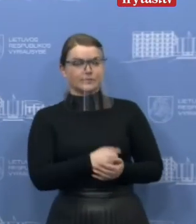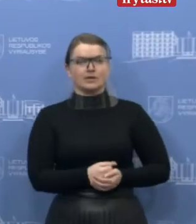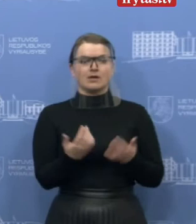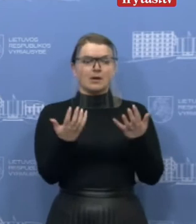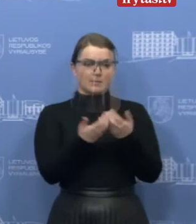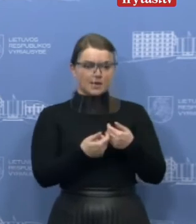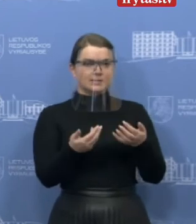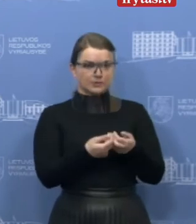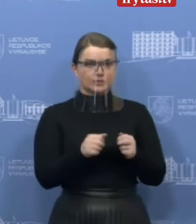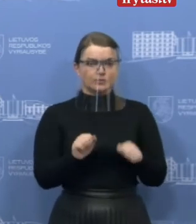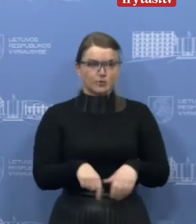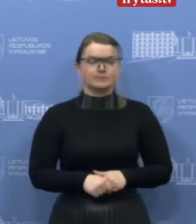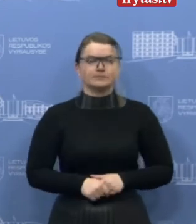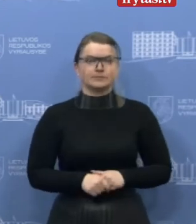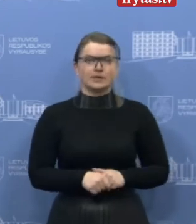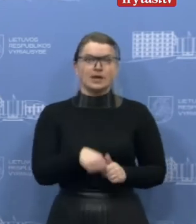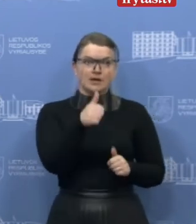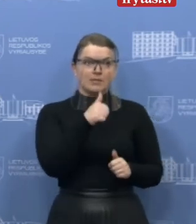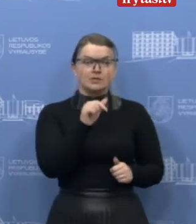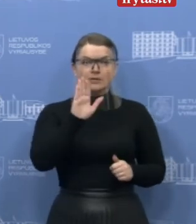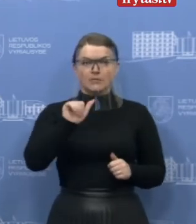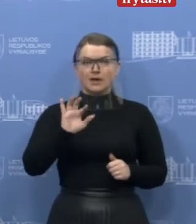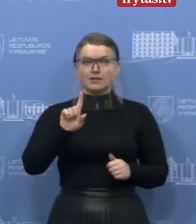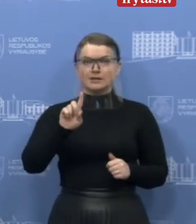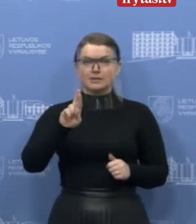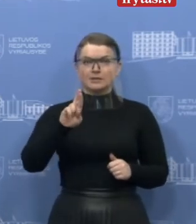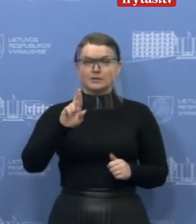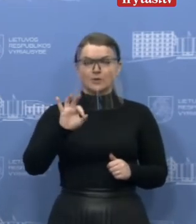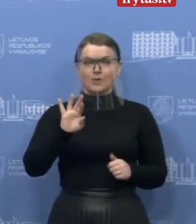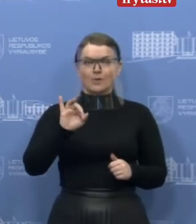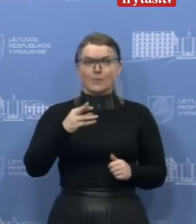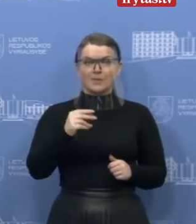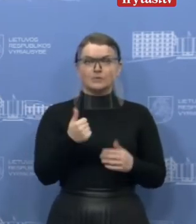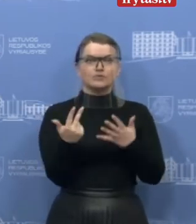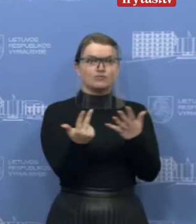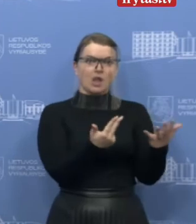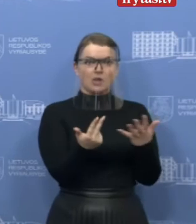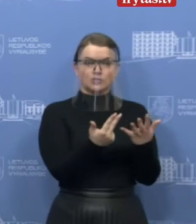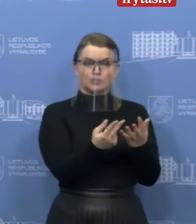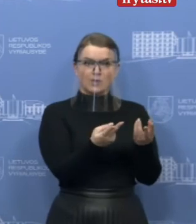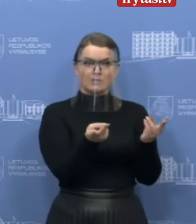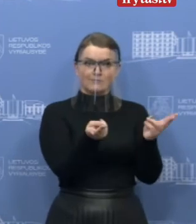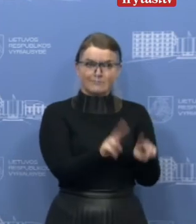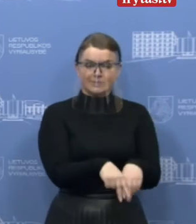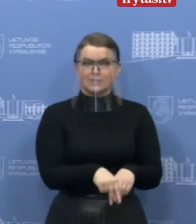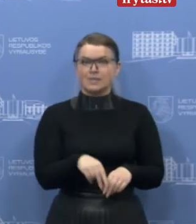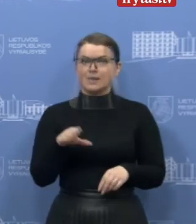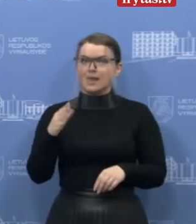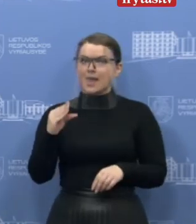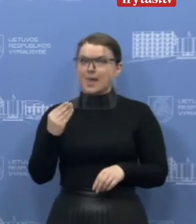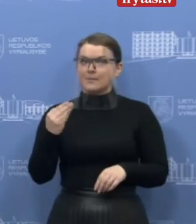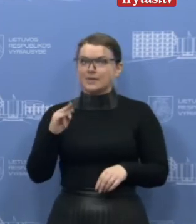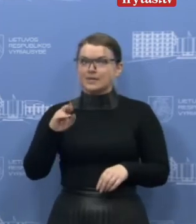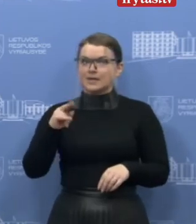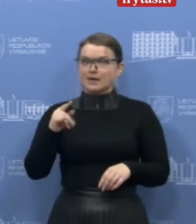skaiščiais tai taip ir būtų, jeigu žiūrėtume Bartolomiejų saluose, aštuoni, jungtinėse Arabų amiratuose,